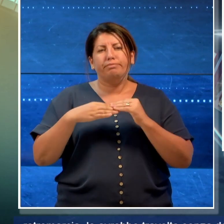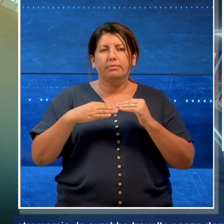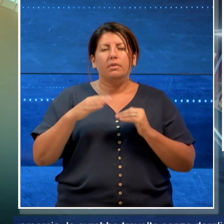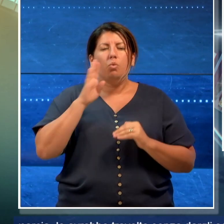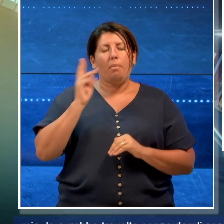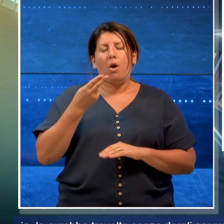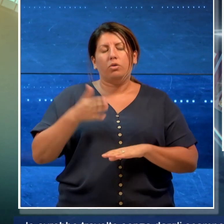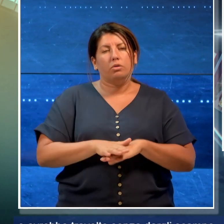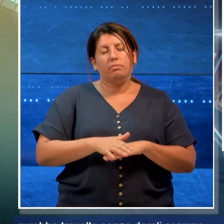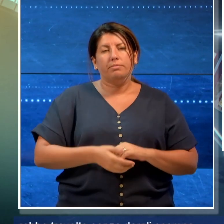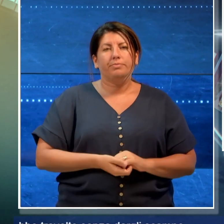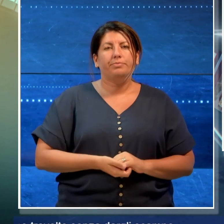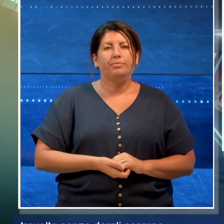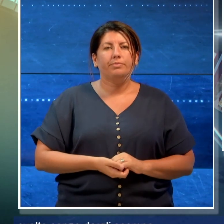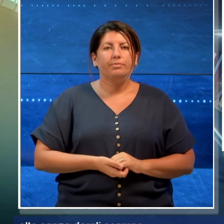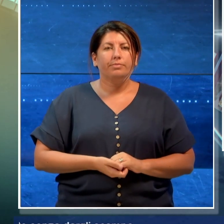scampo.